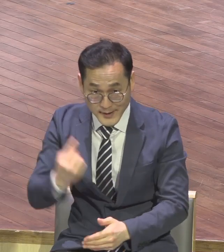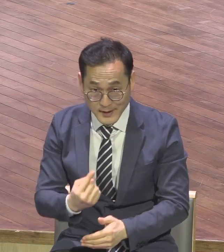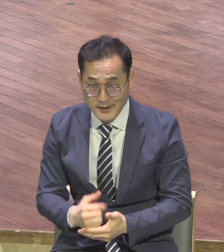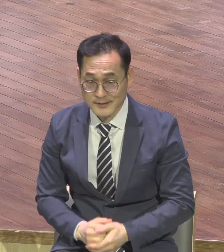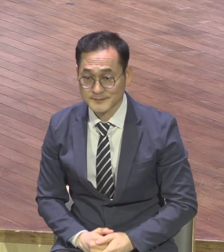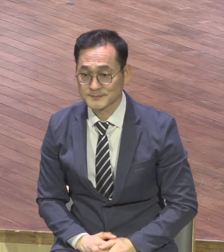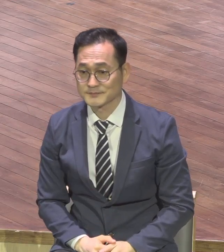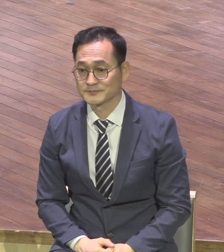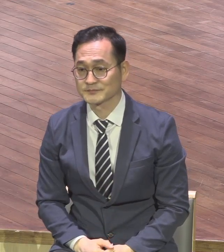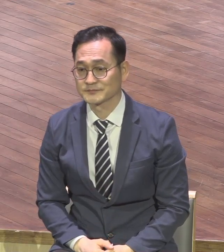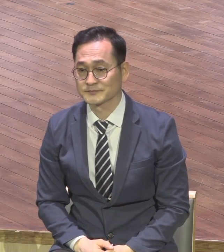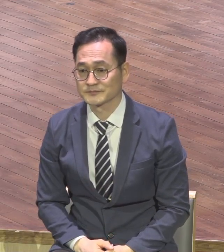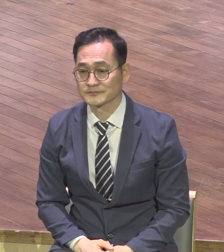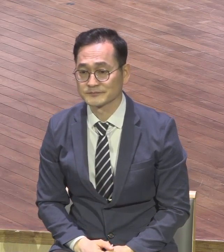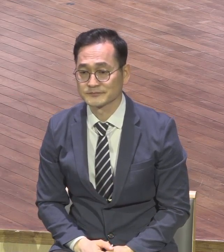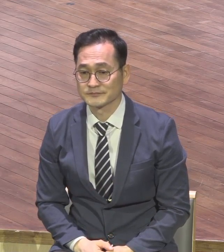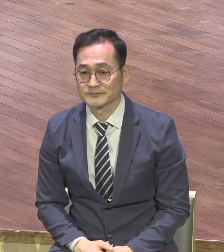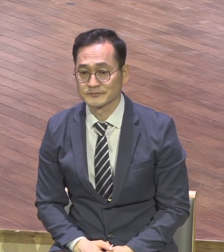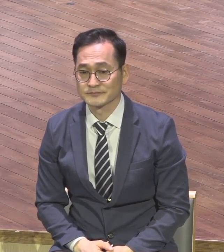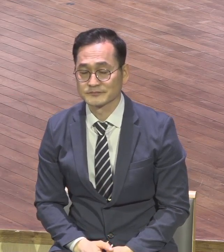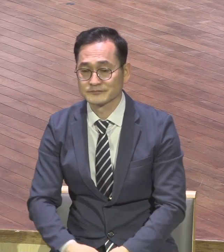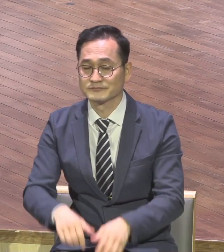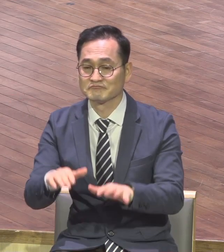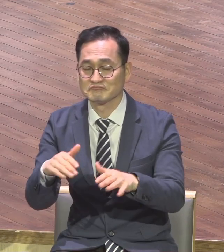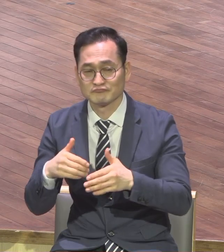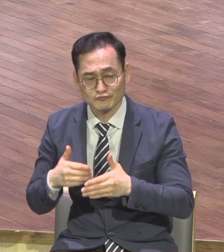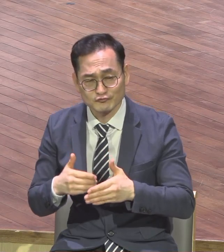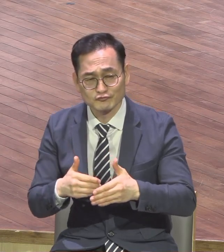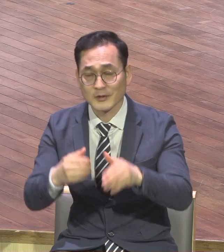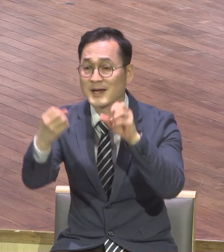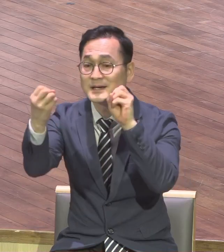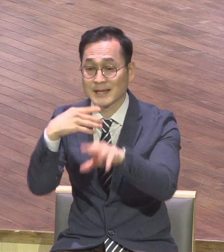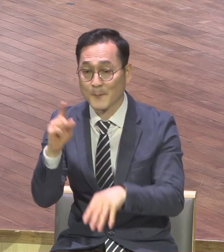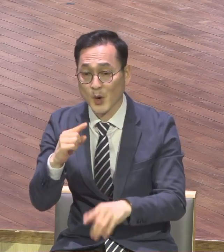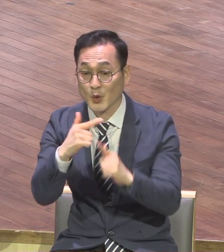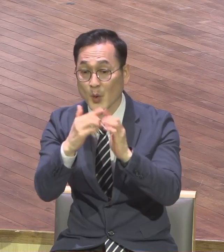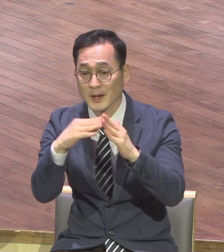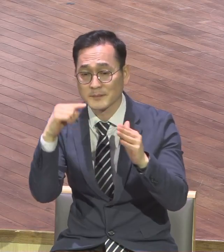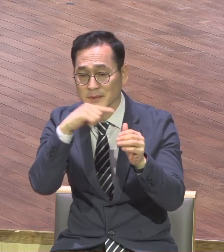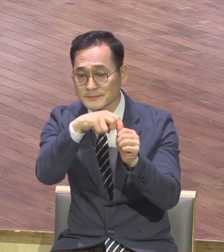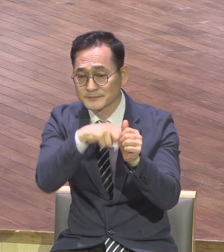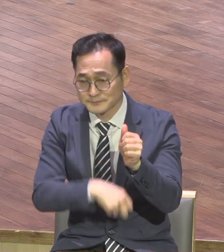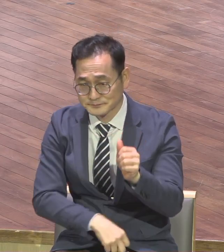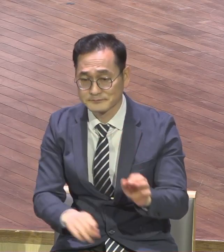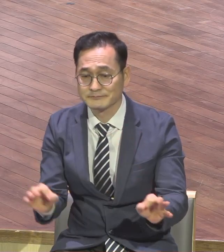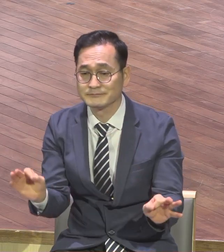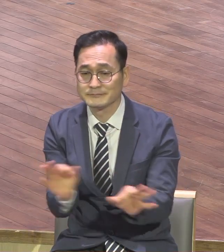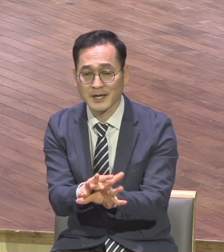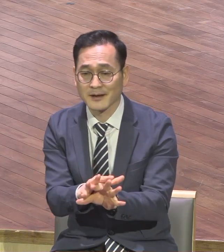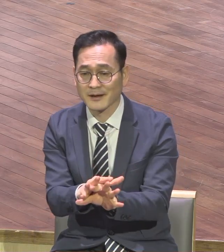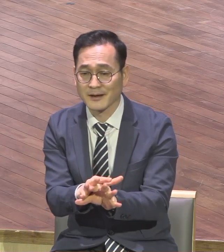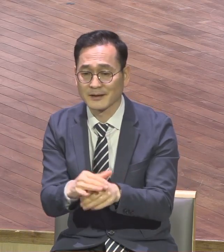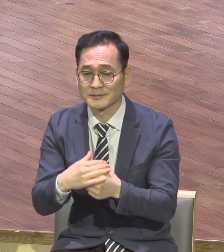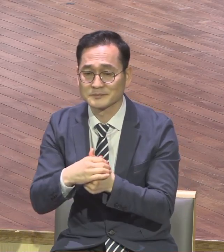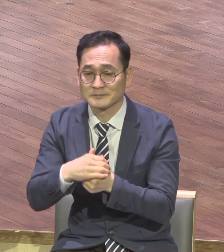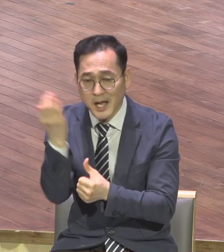그 응답이 뭐냐 본당 헌당의 원년으로 하나님께서 놀라운 응답을